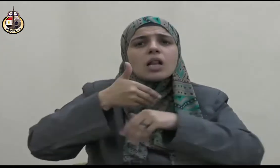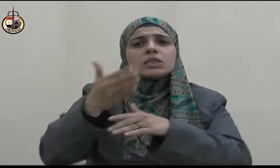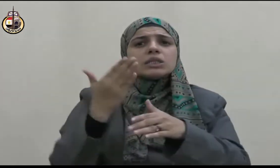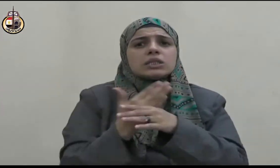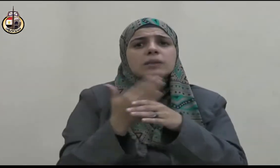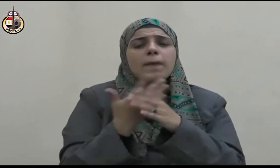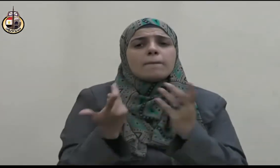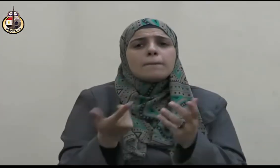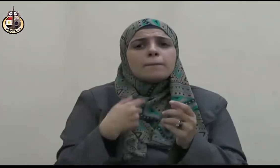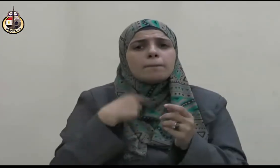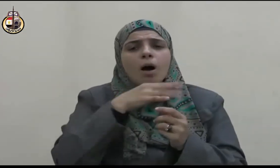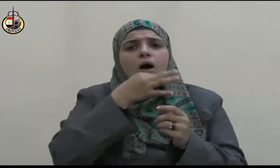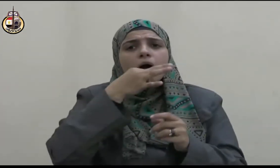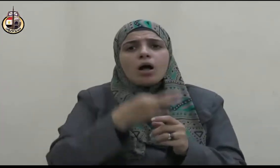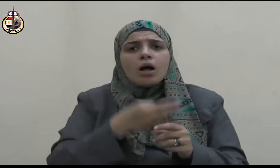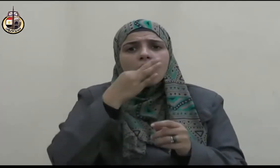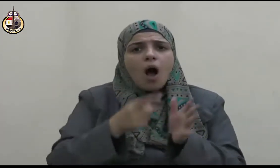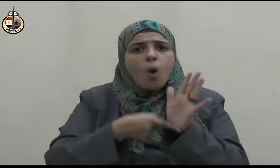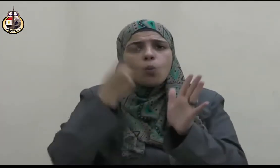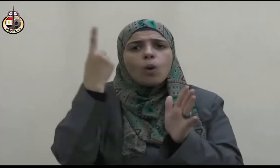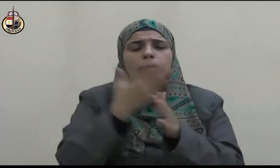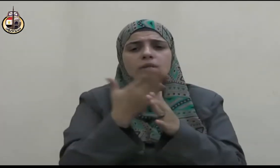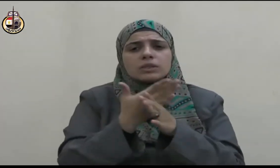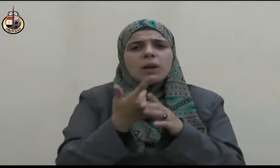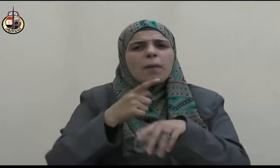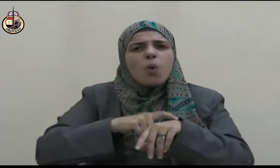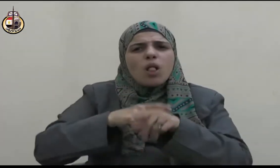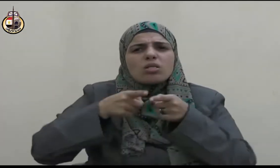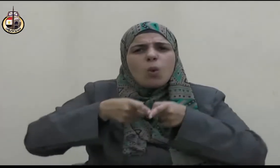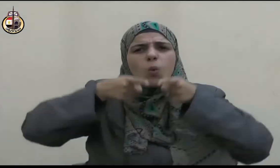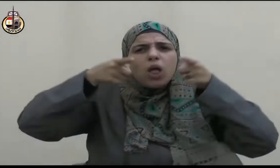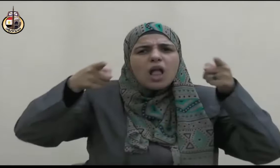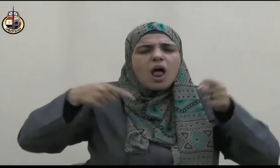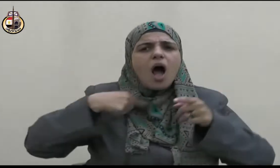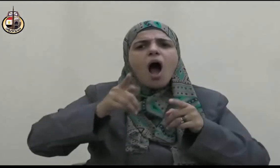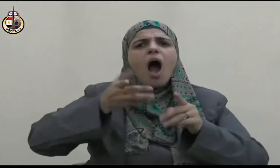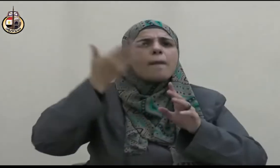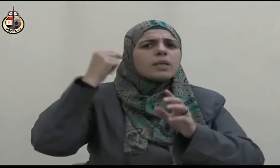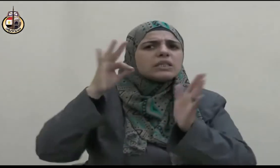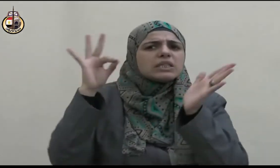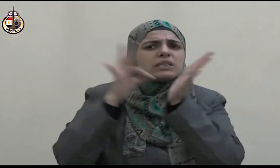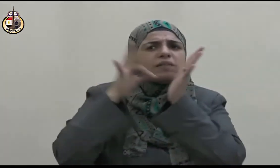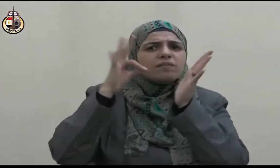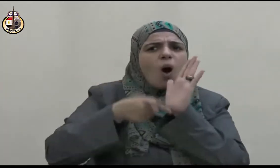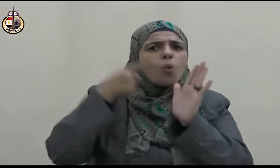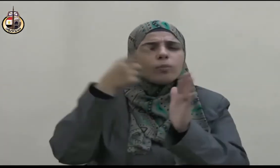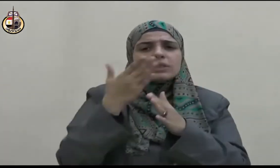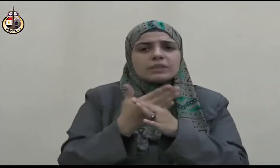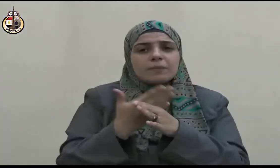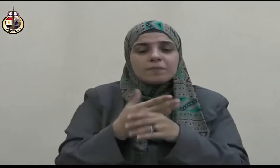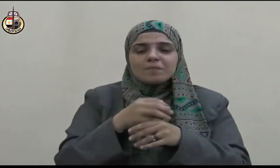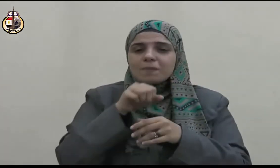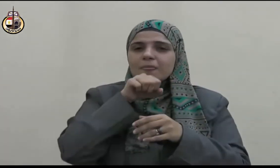أنس بن مارك رضي الله عنه يقول خدمت رسول الله صلى الله عليه وسلم